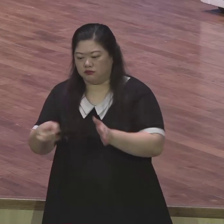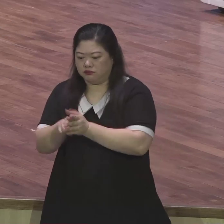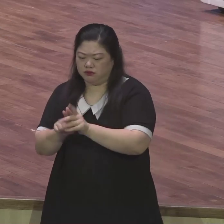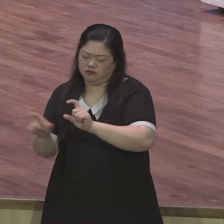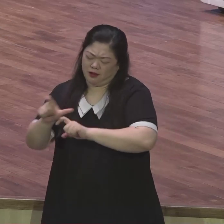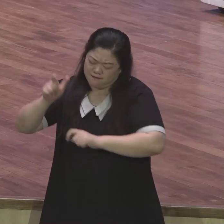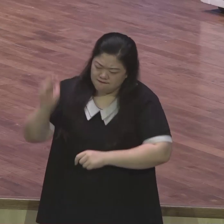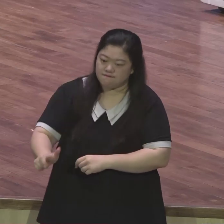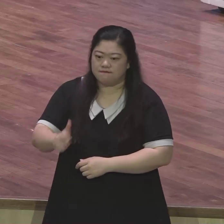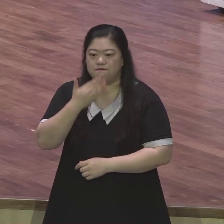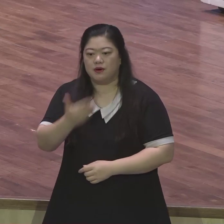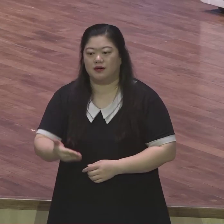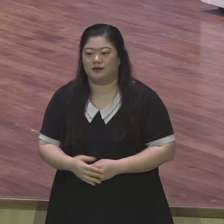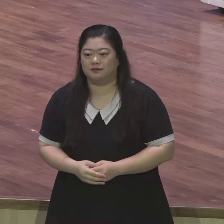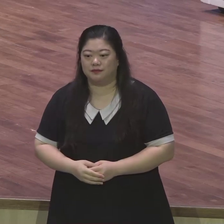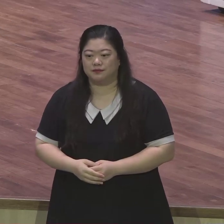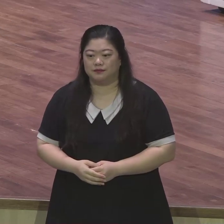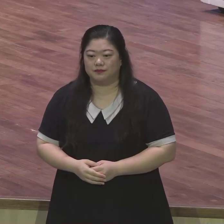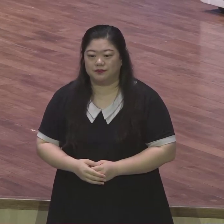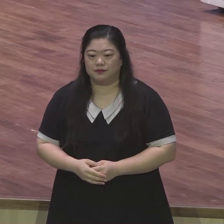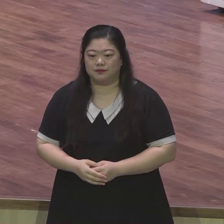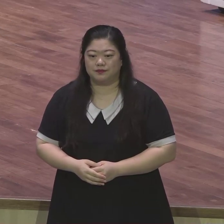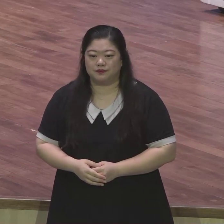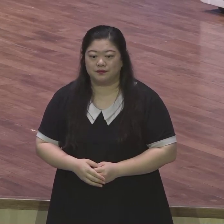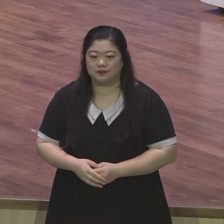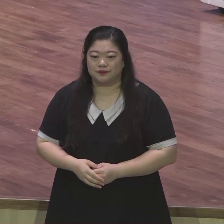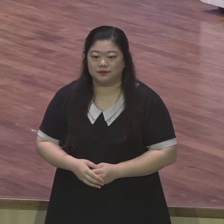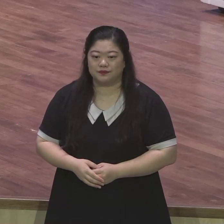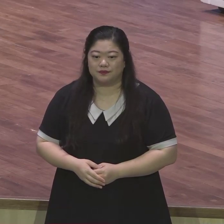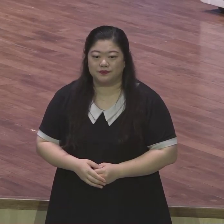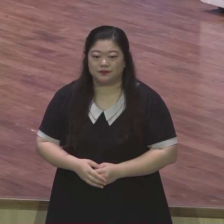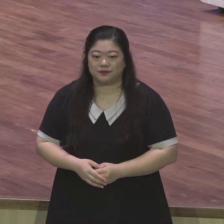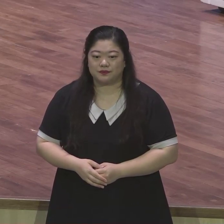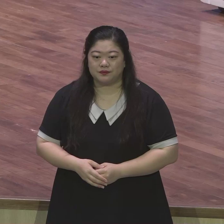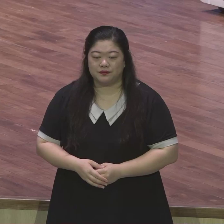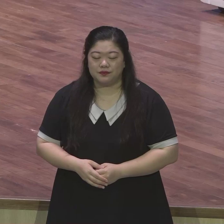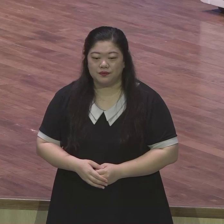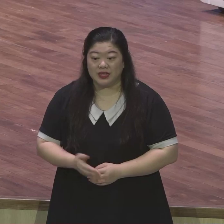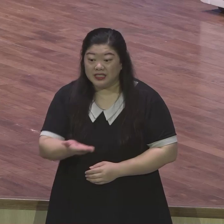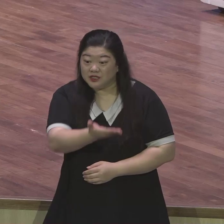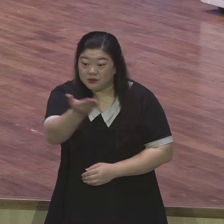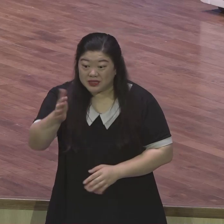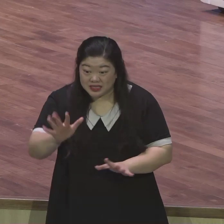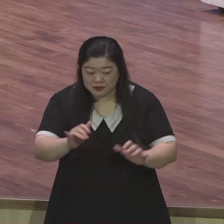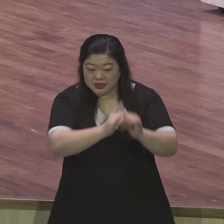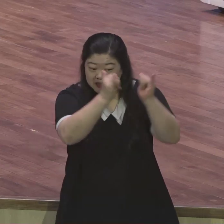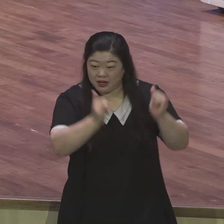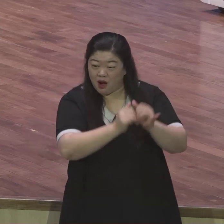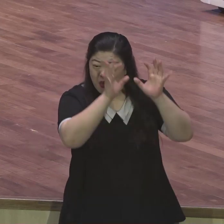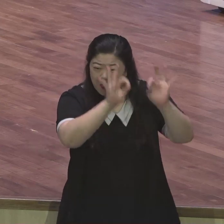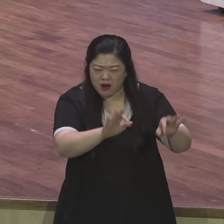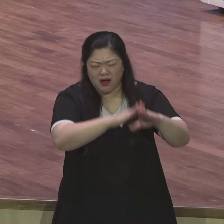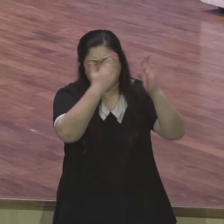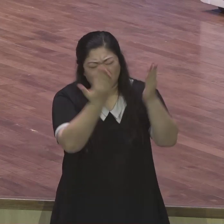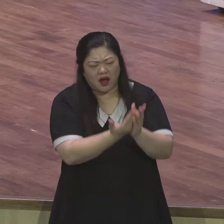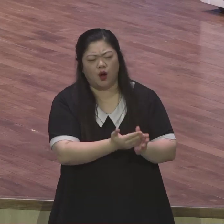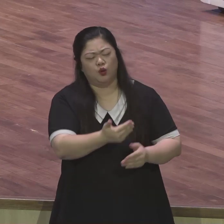문제예요 그리스도의 증인이 되라고 여러분 지금 현장에는 모든 걸 다 가지고 있습니다 다 있어요 없는 게 없어요 오히려